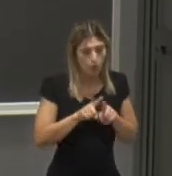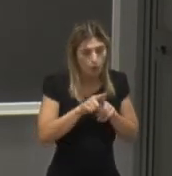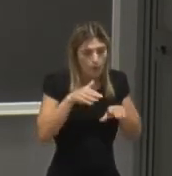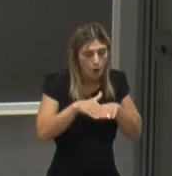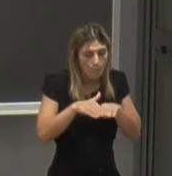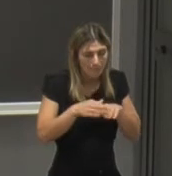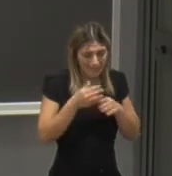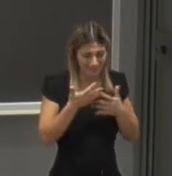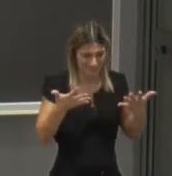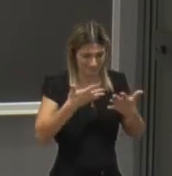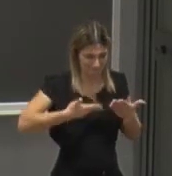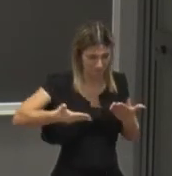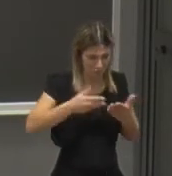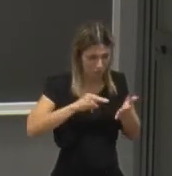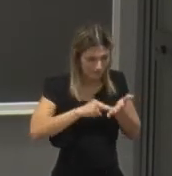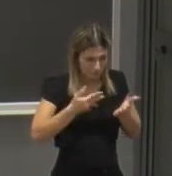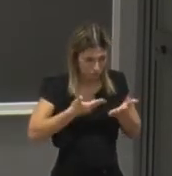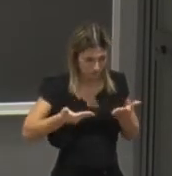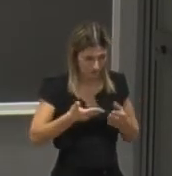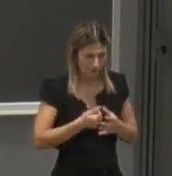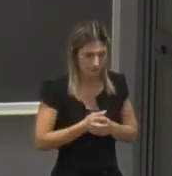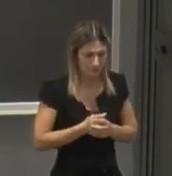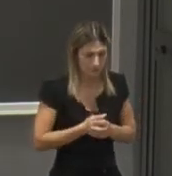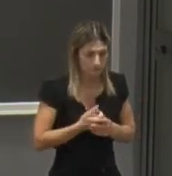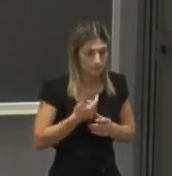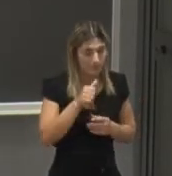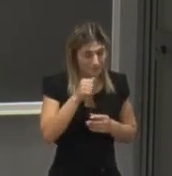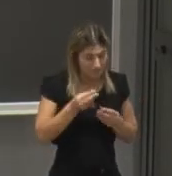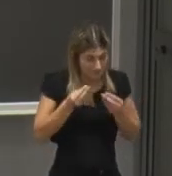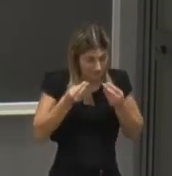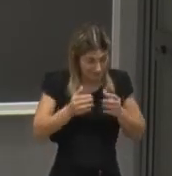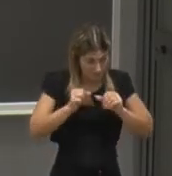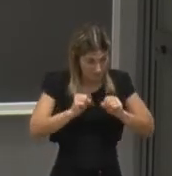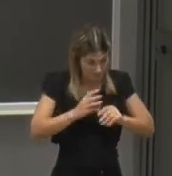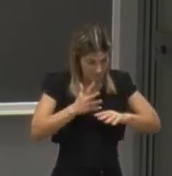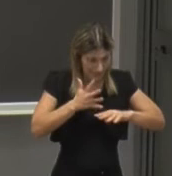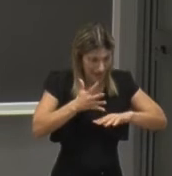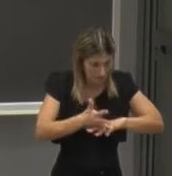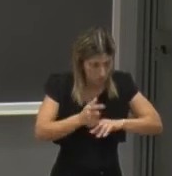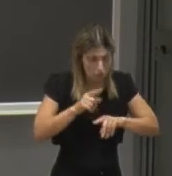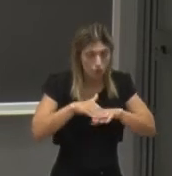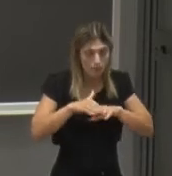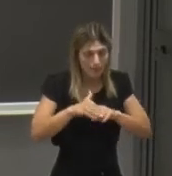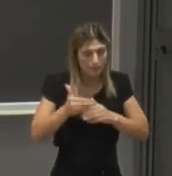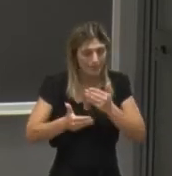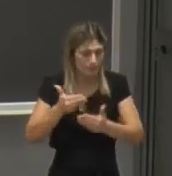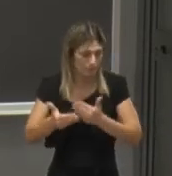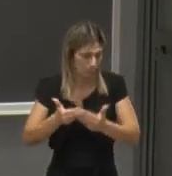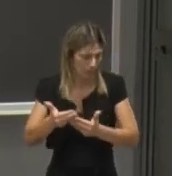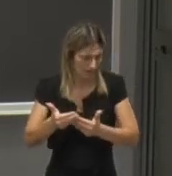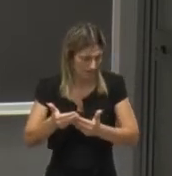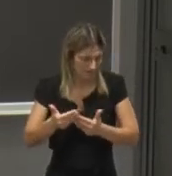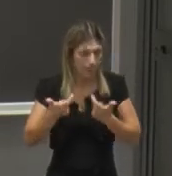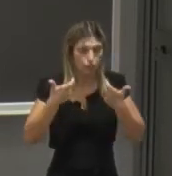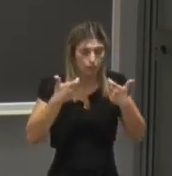competenza comune dell'ingegnere per consentire poi di accedere alle competenze più avanzate in ambito ICT